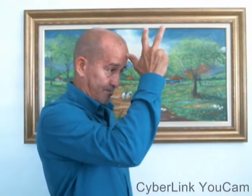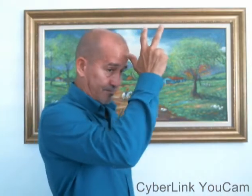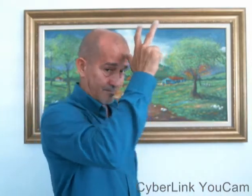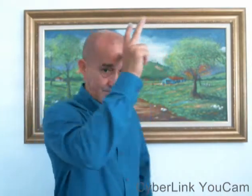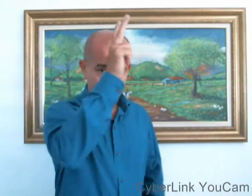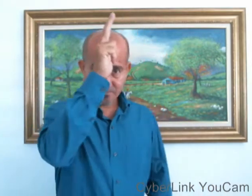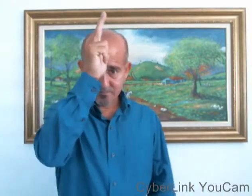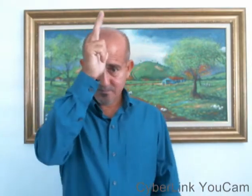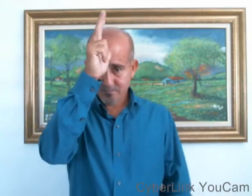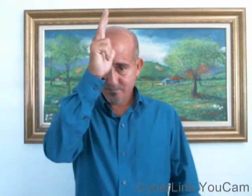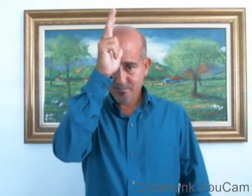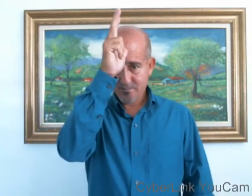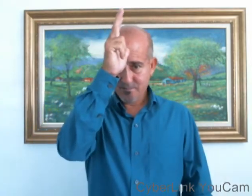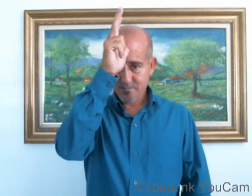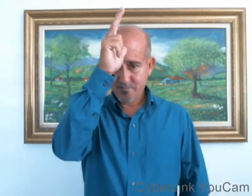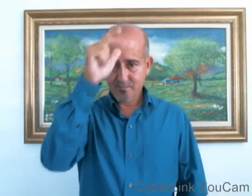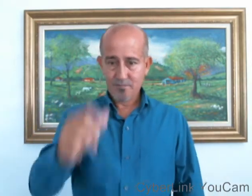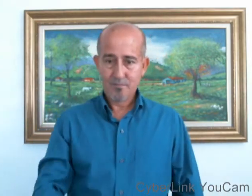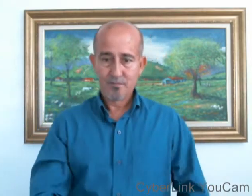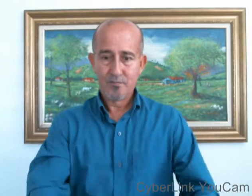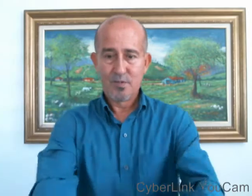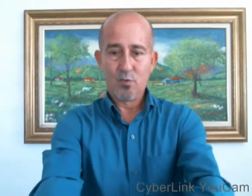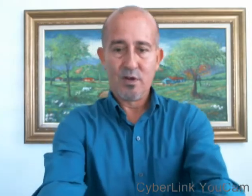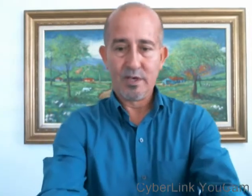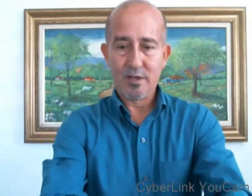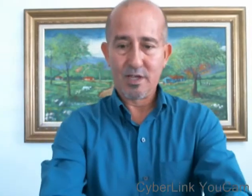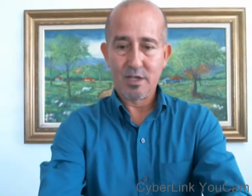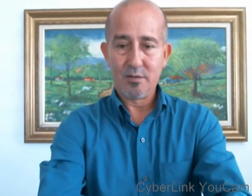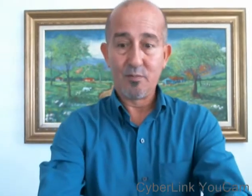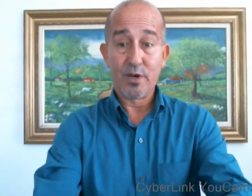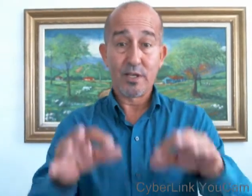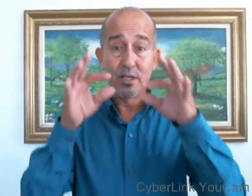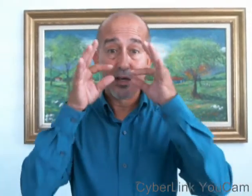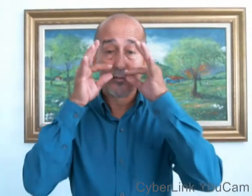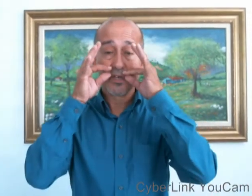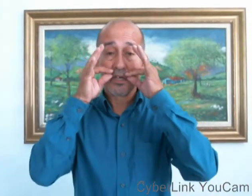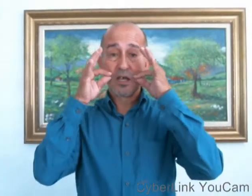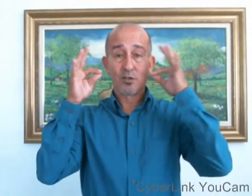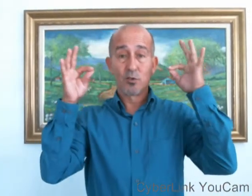El escorpión. Vamos a ver que más tenemos por aquí, tenemos el gato,